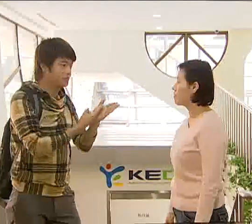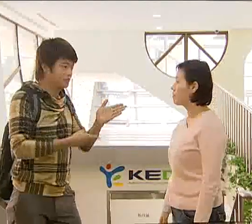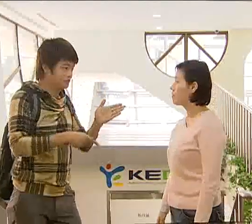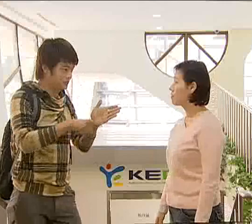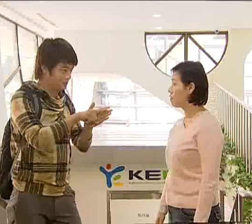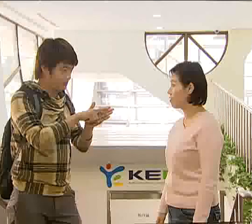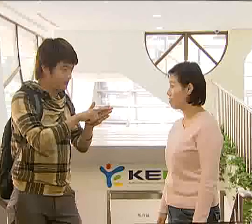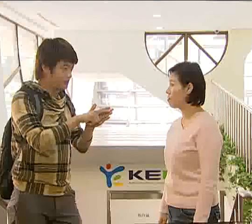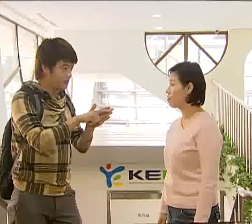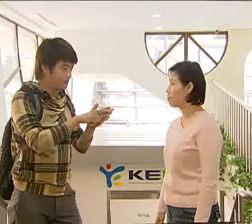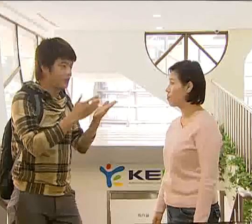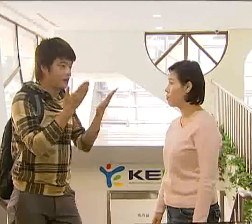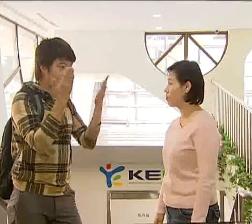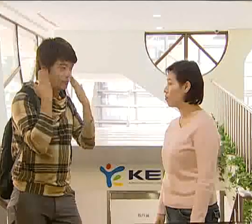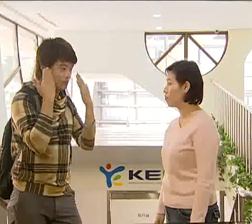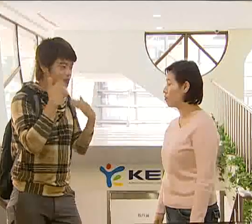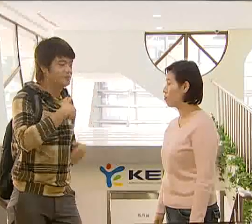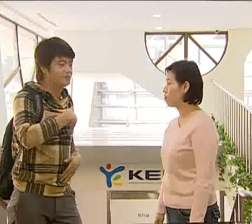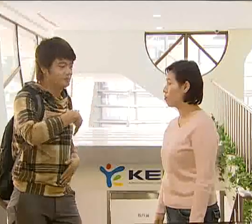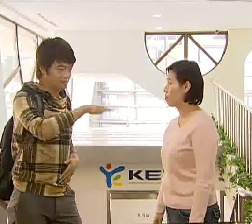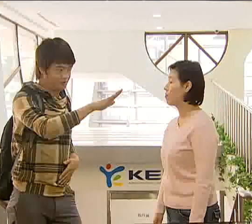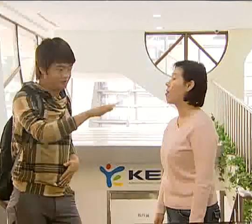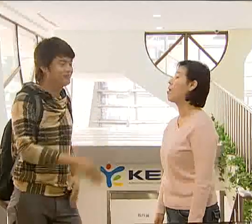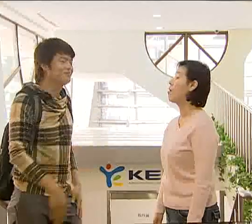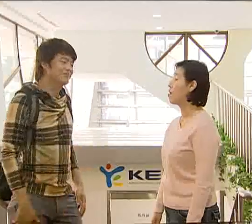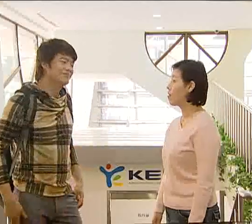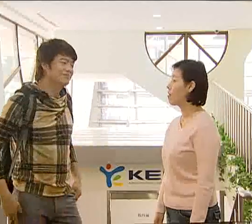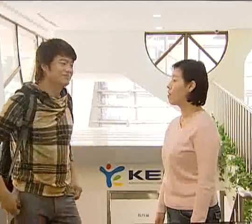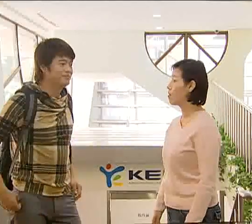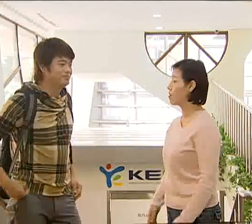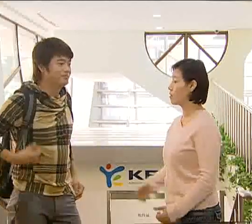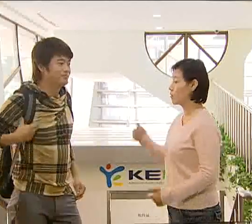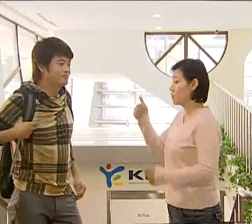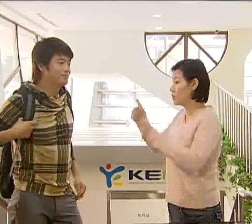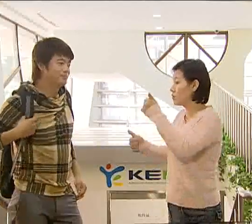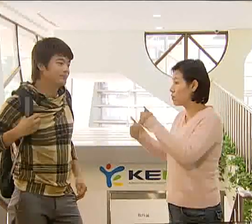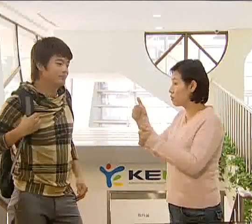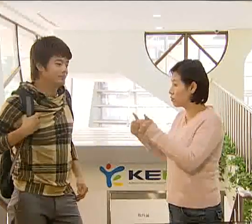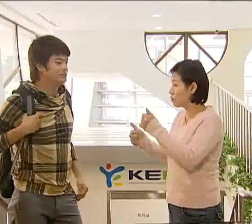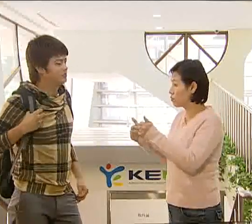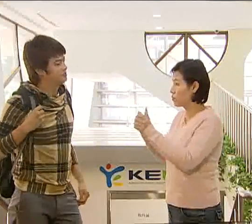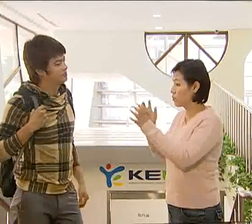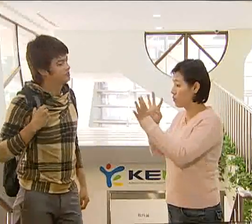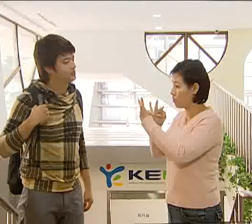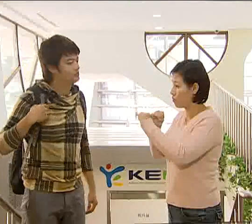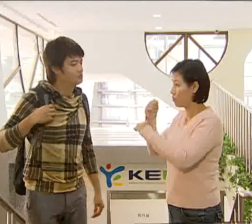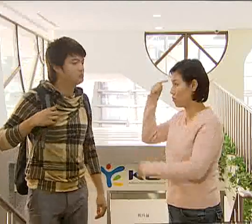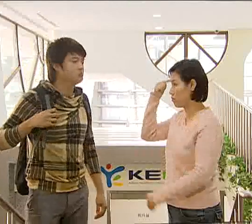공부하러 학교에 갑니다. 시험이 언제입니까?